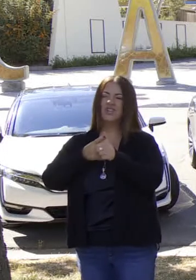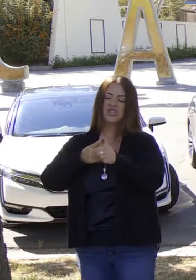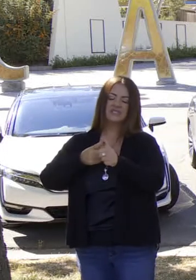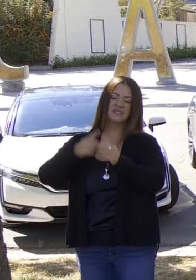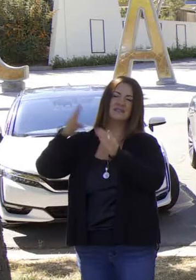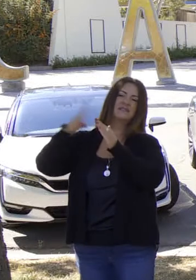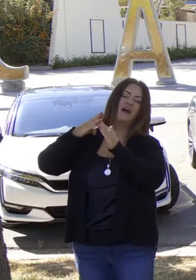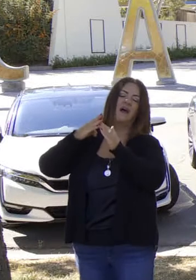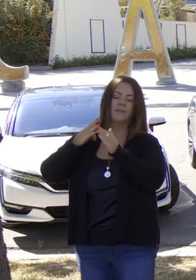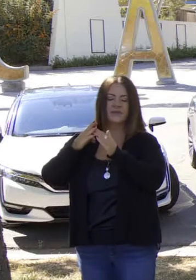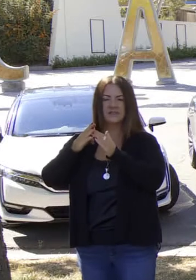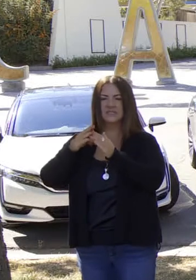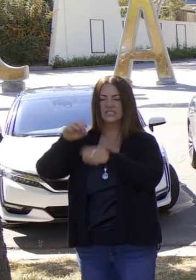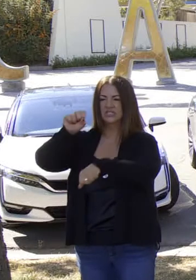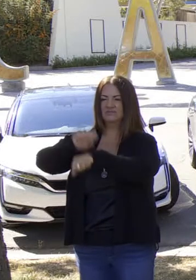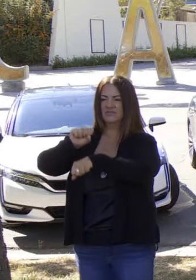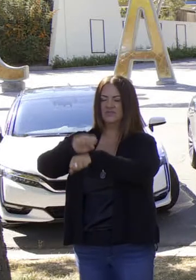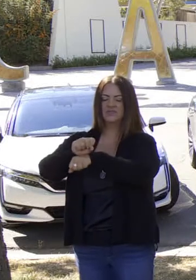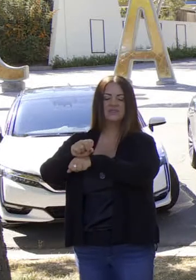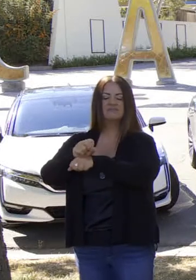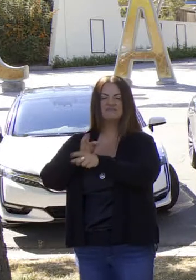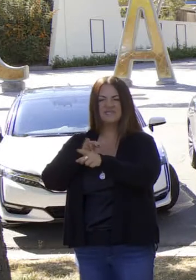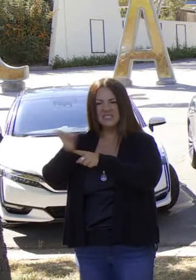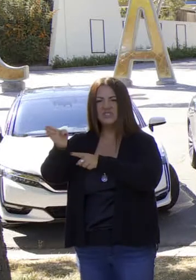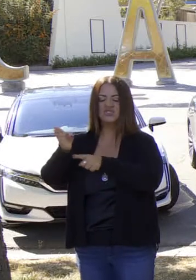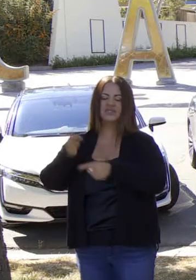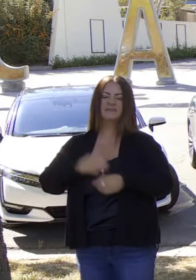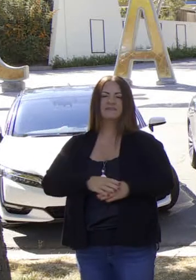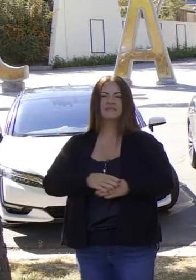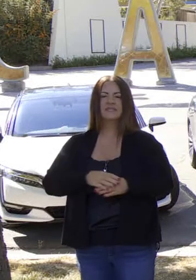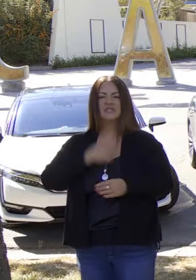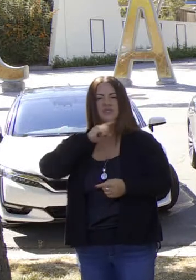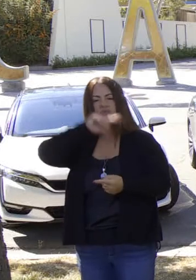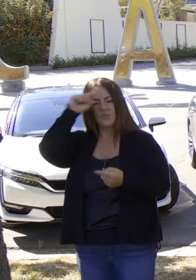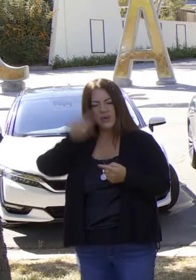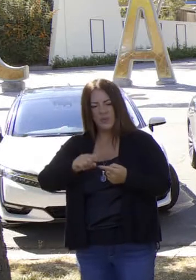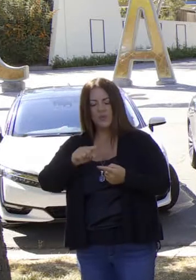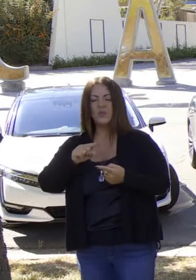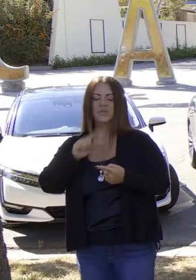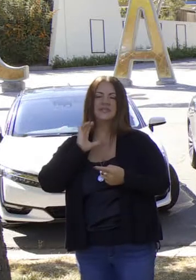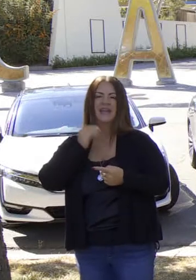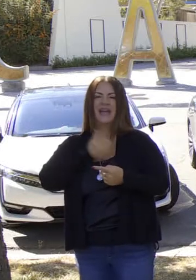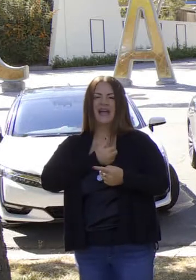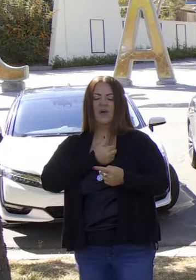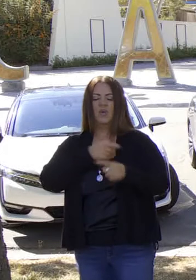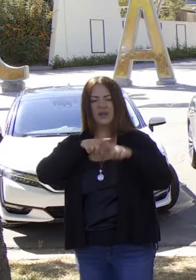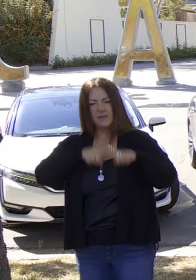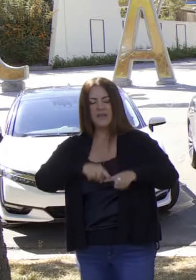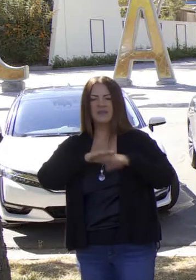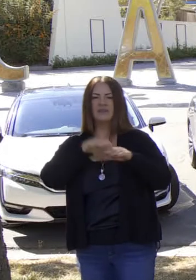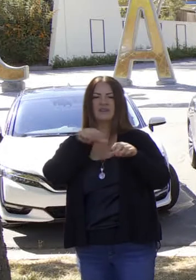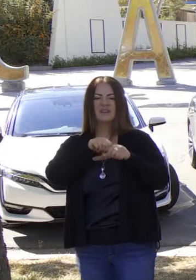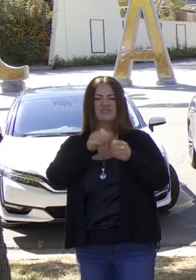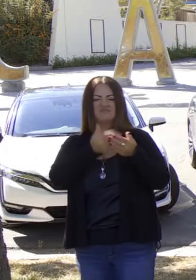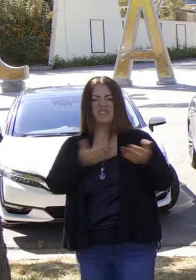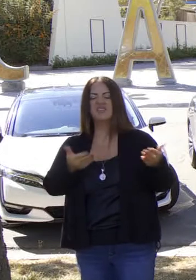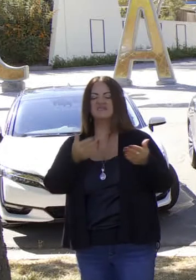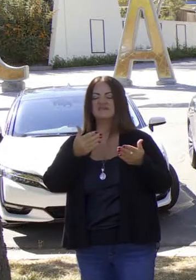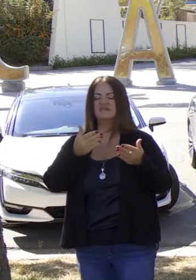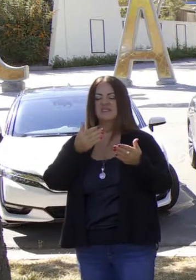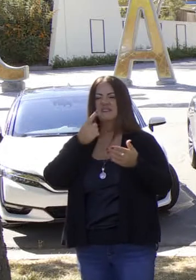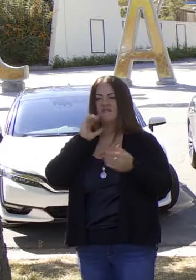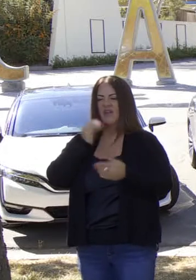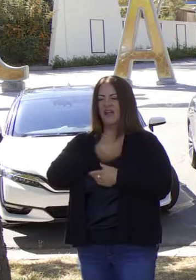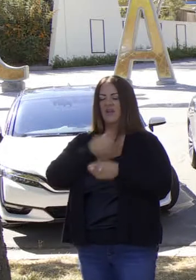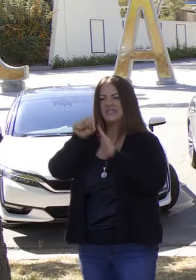industria global. California quiere dominarlo. Y eso es en destoxificar, descarbonizar nuestras flotas de transportes.